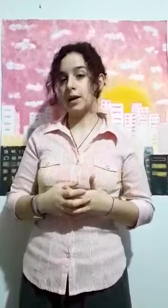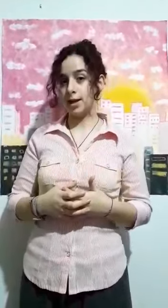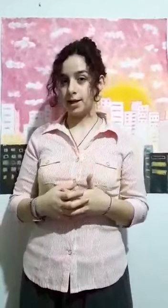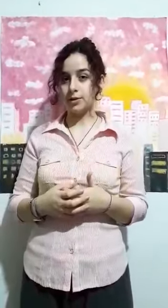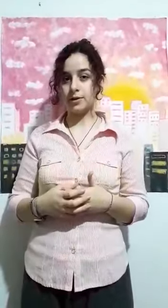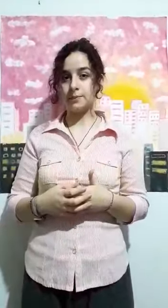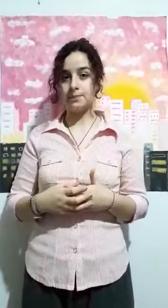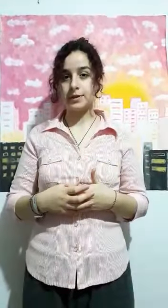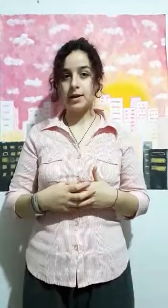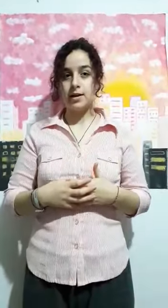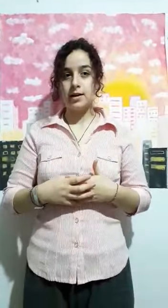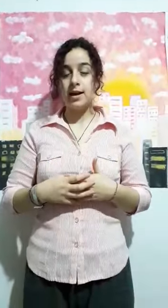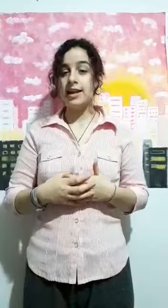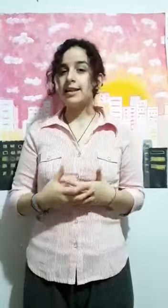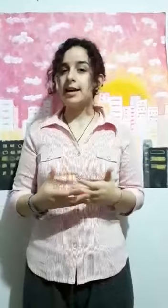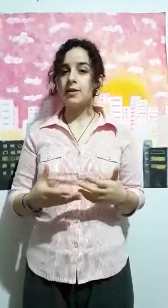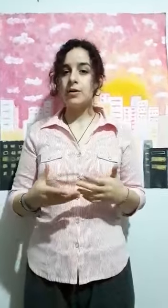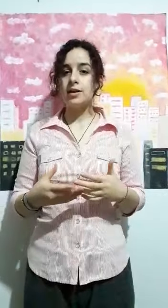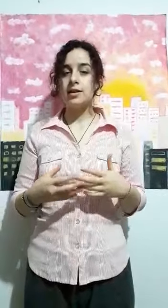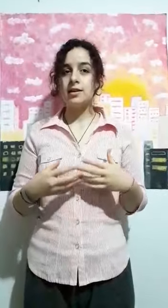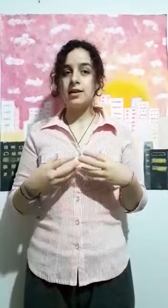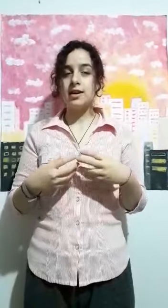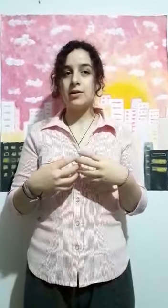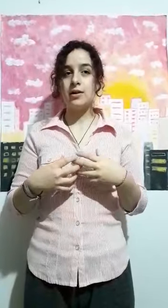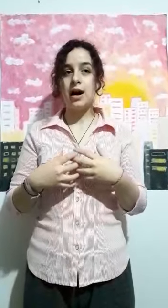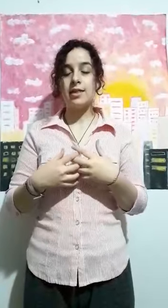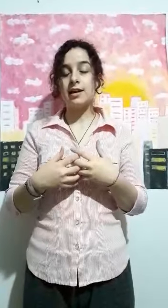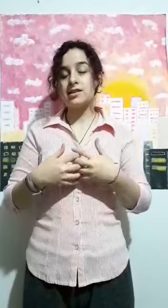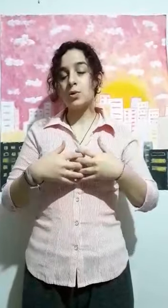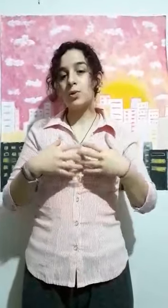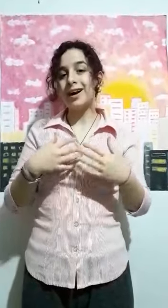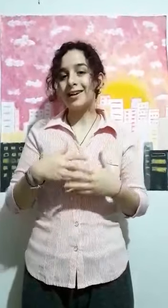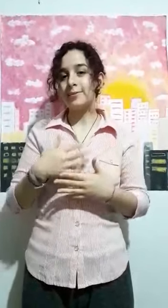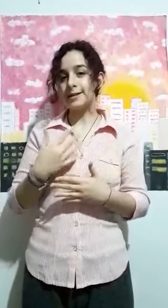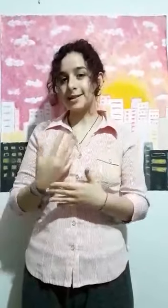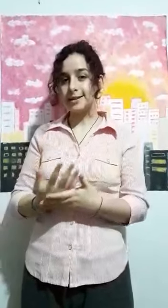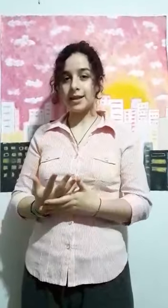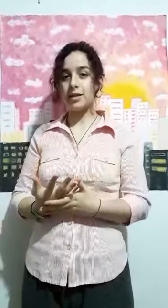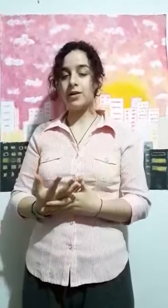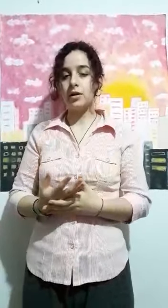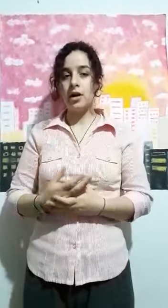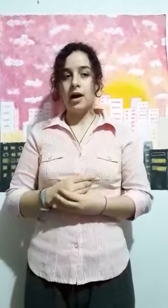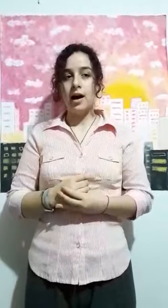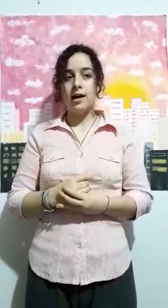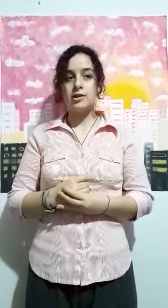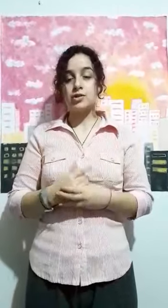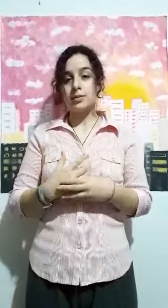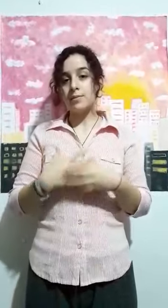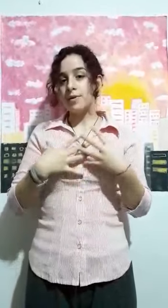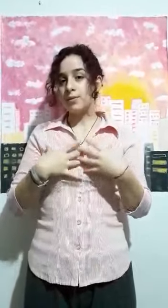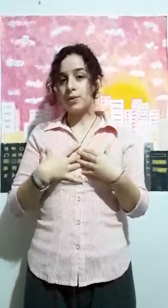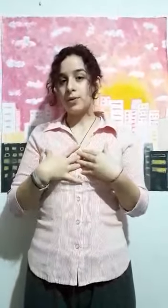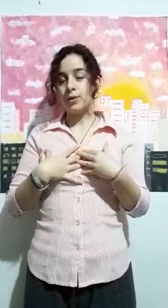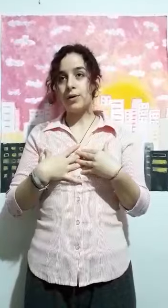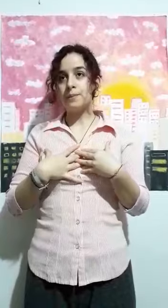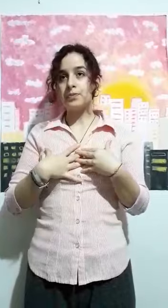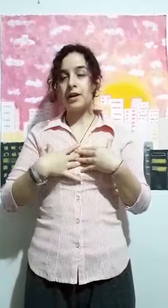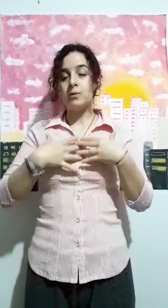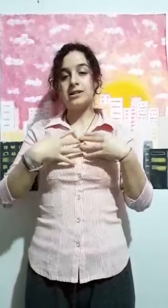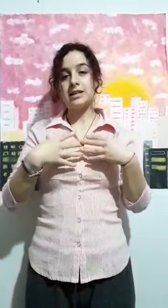Laya de la Torre. El día de hoy quiero hacerles una representación sobre mi monólogo, el cual se